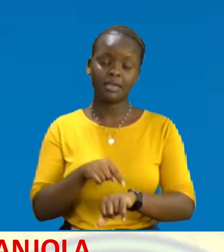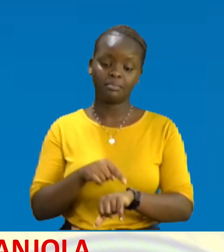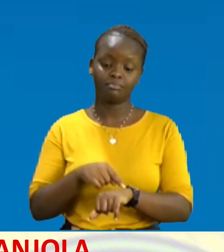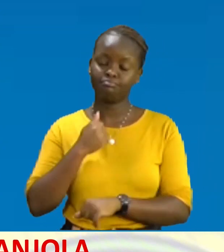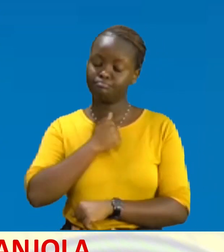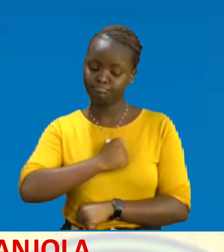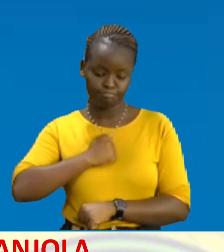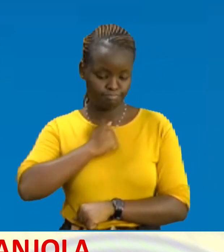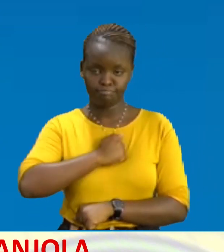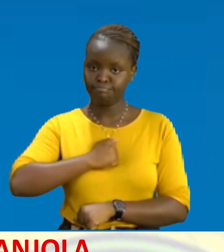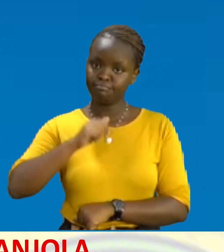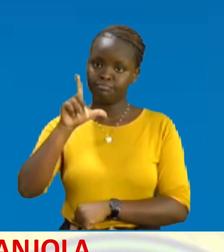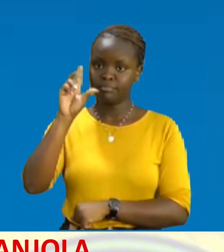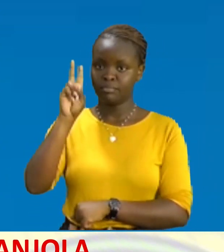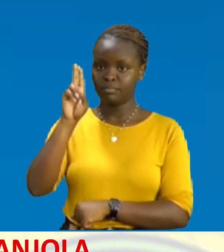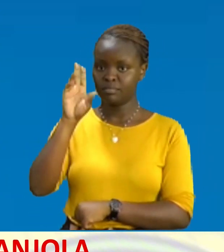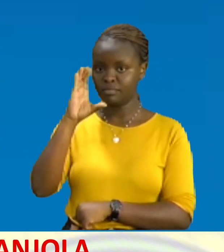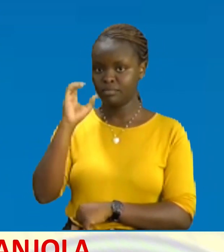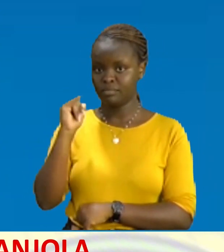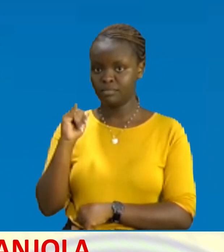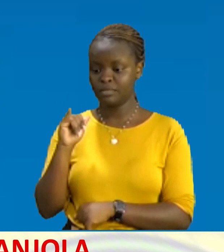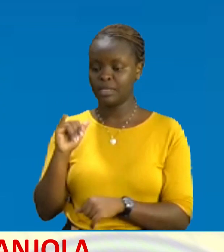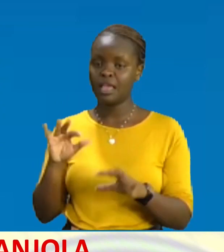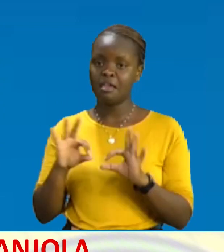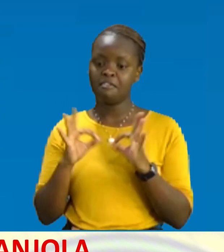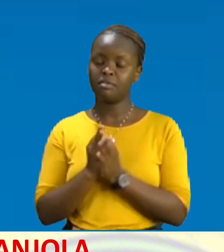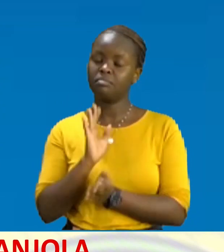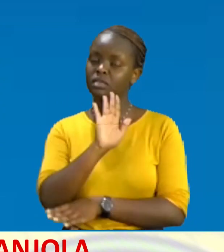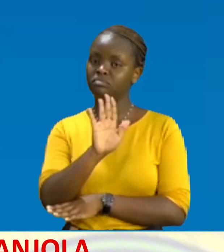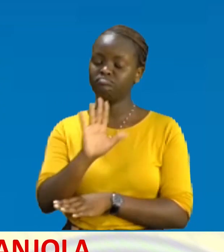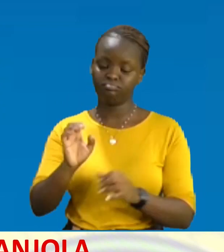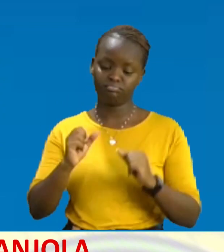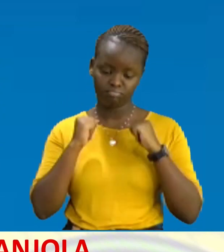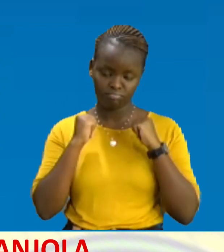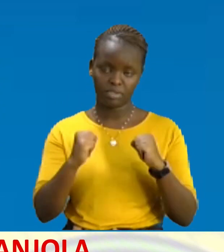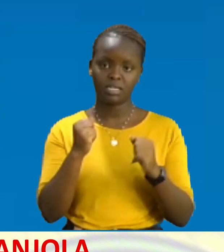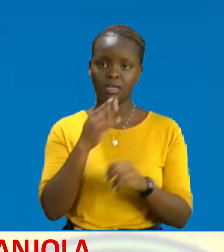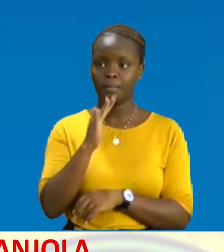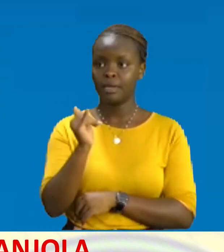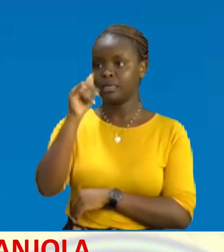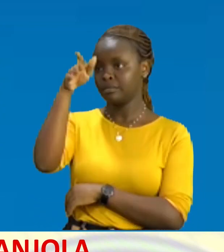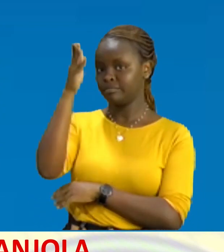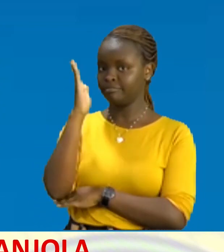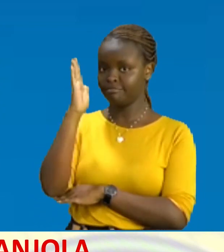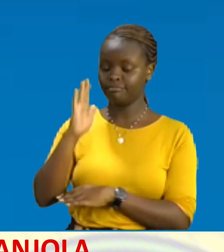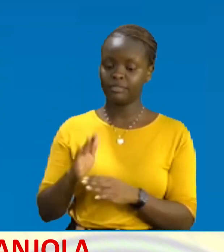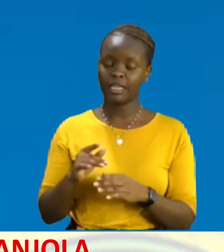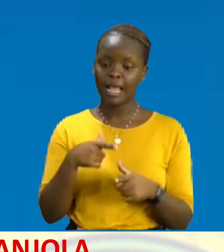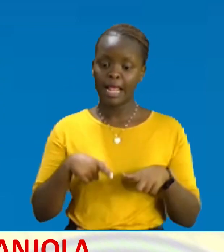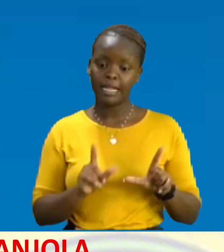Lucy Mungu Kutie Nguvu Jamii Yako Yote Mungu Kutie Nguvu Na Awamize Wacha Mungu Kue Nga Weenu